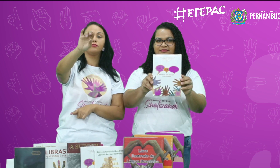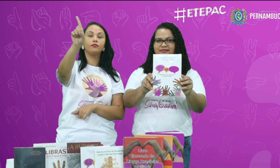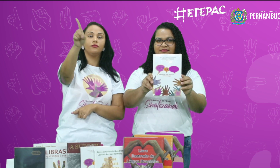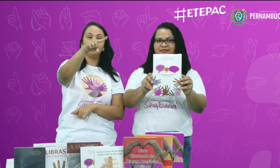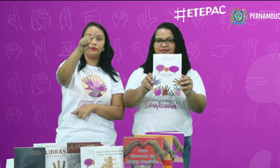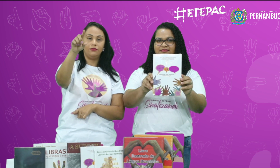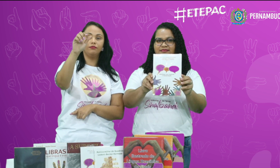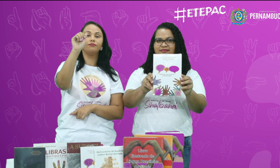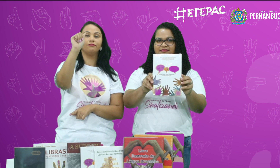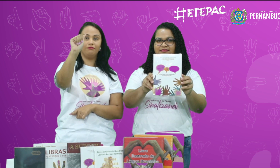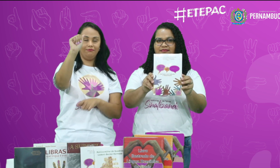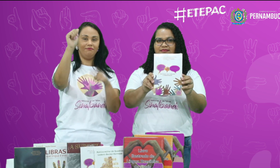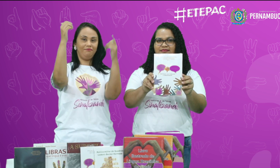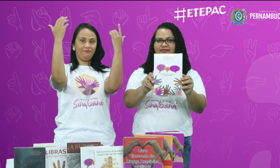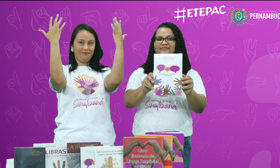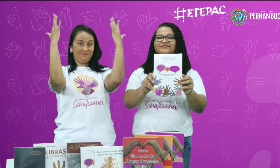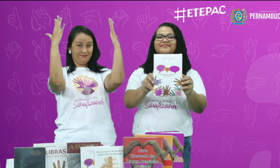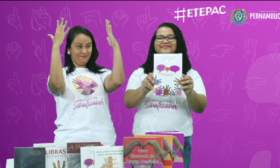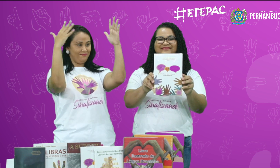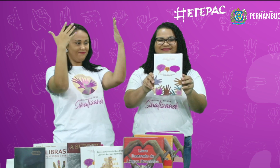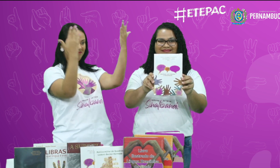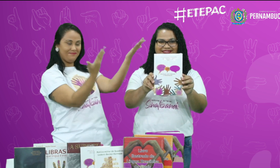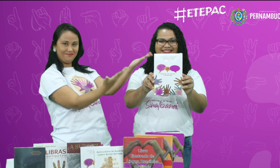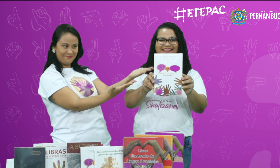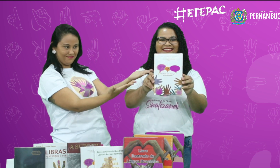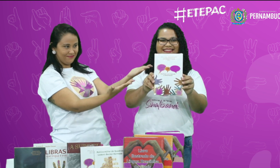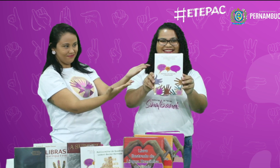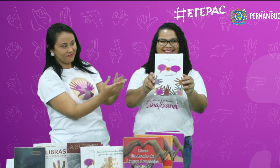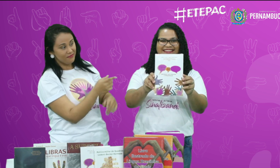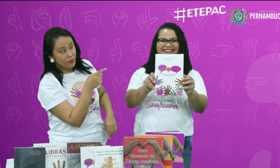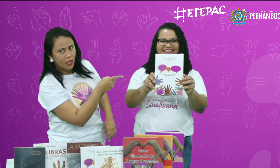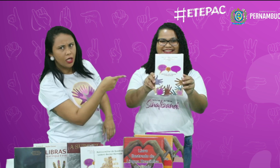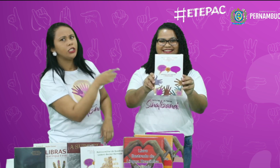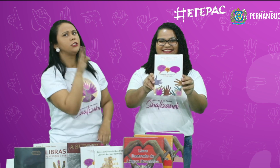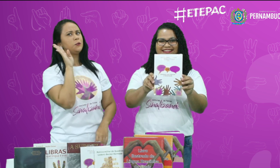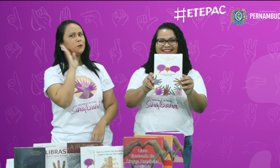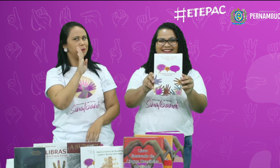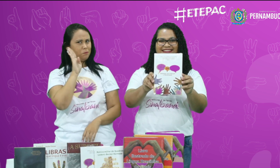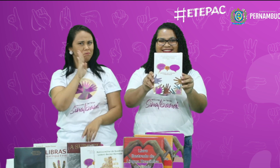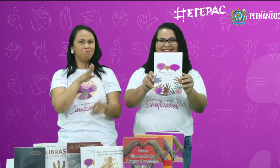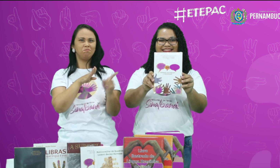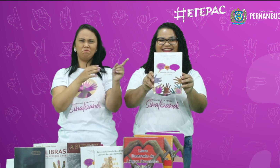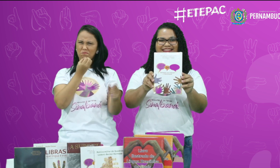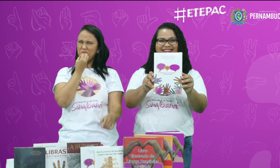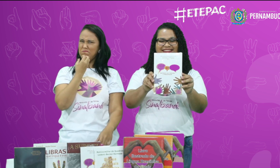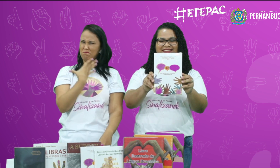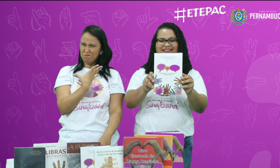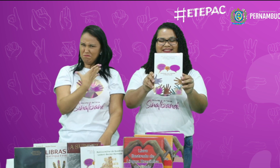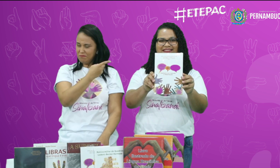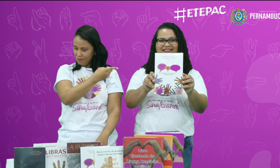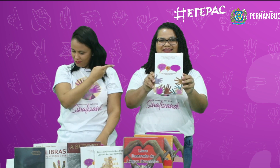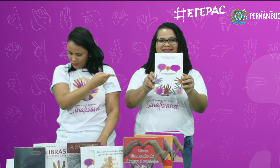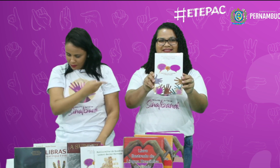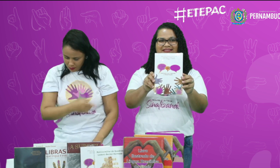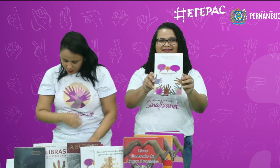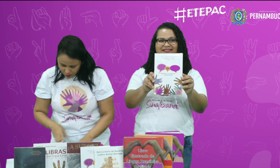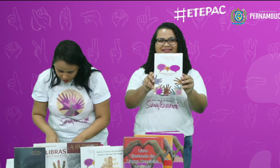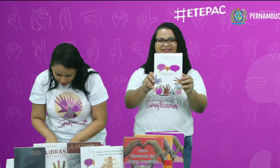Luísa. Parabéns. É muito legal, né? É bom esse livro.